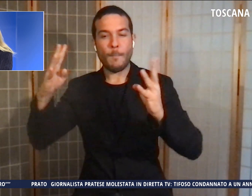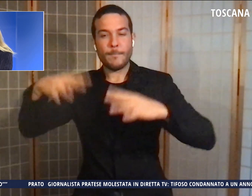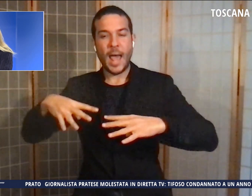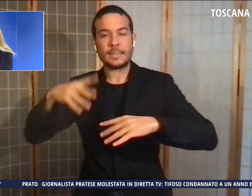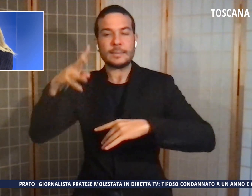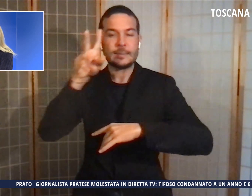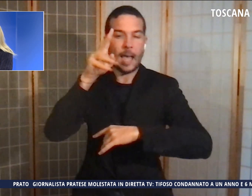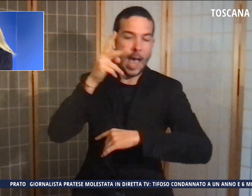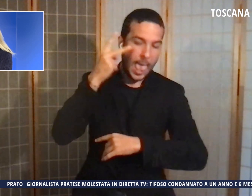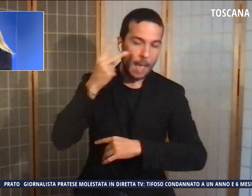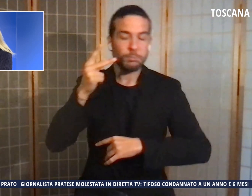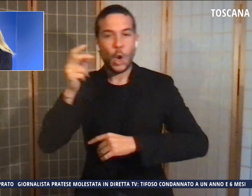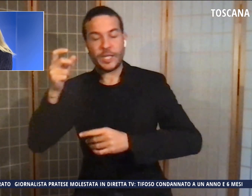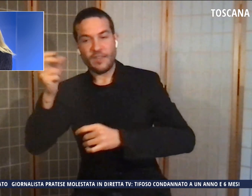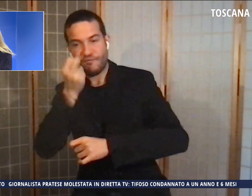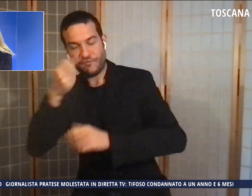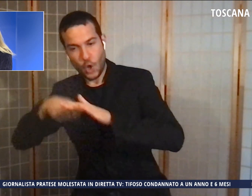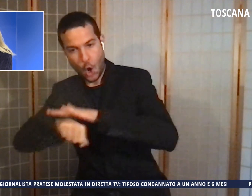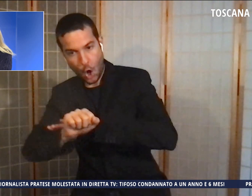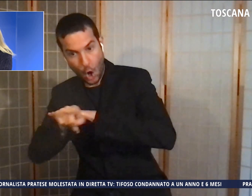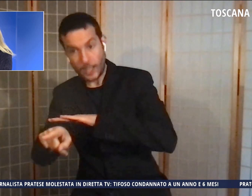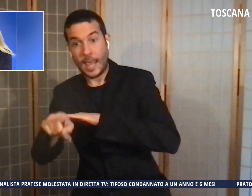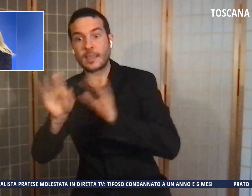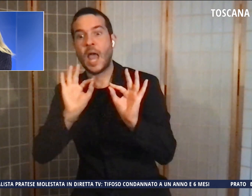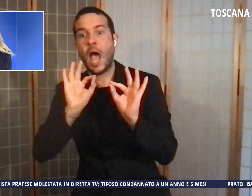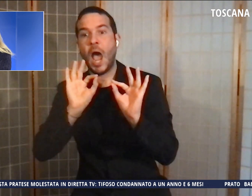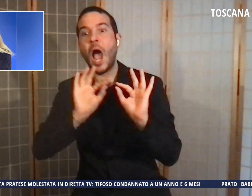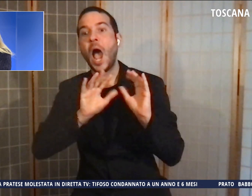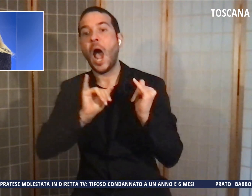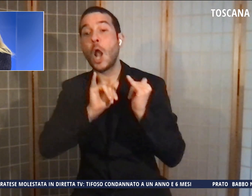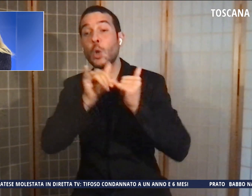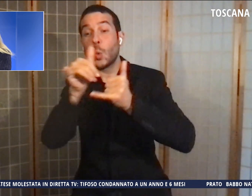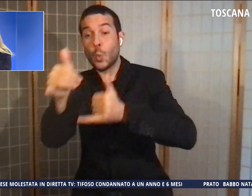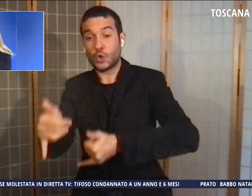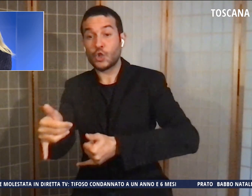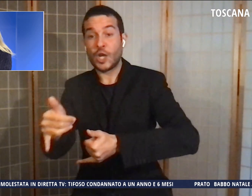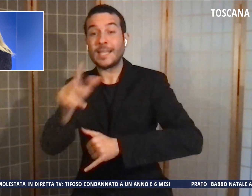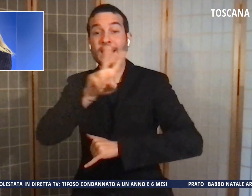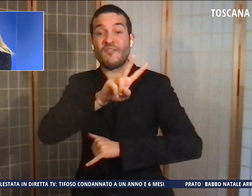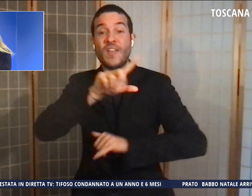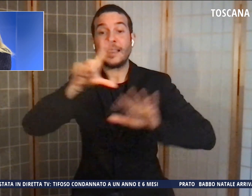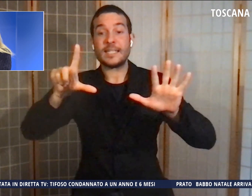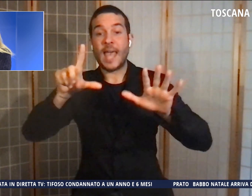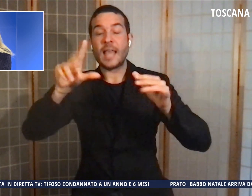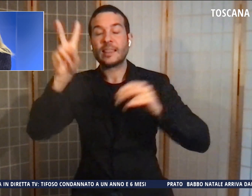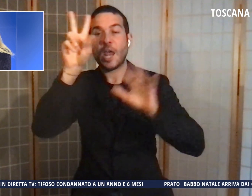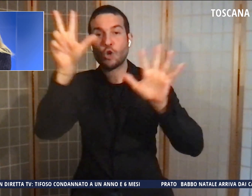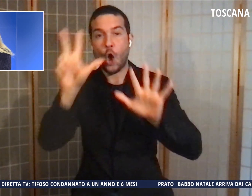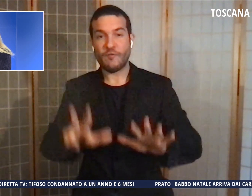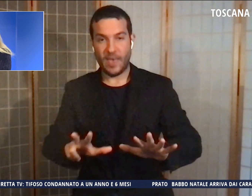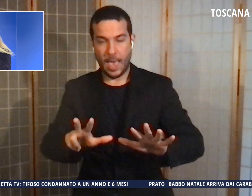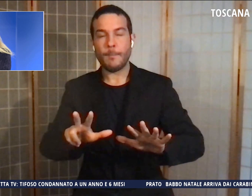Castellani di Empoli la sera del 27 novembre 2021. Serrani dovrà